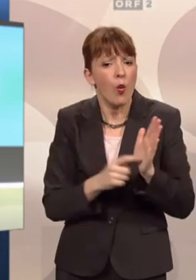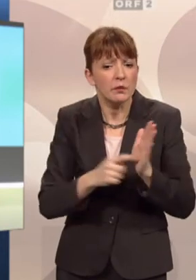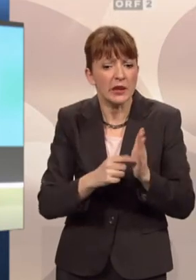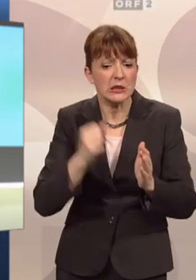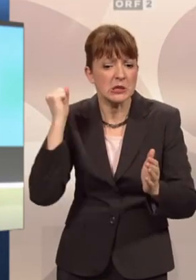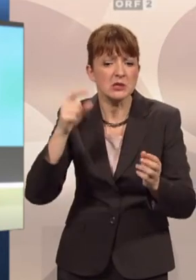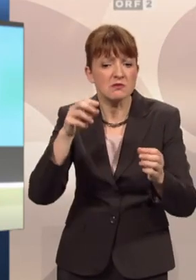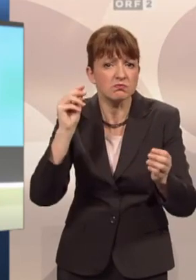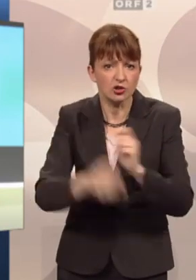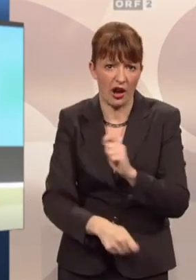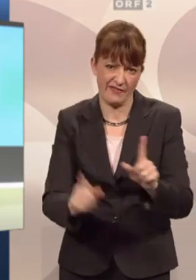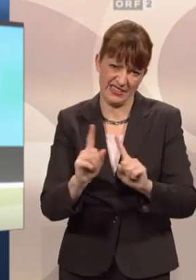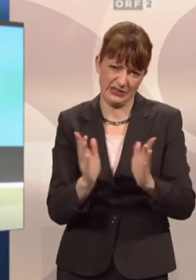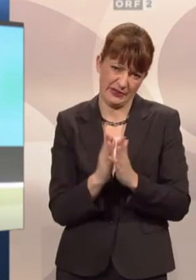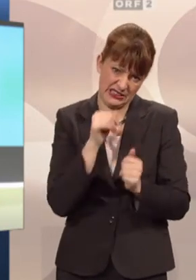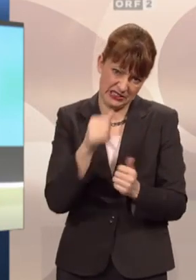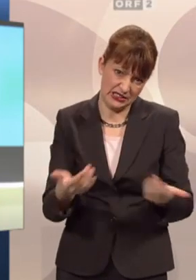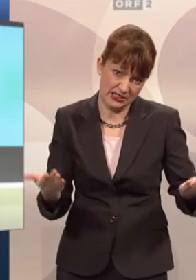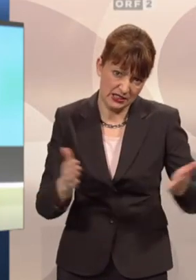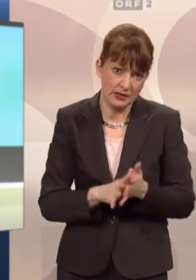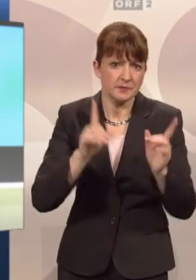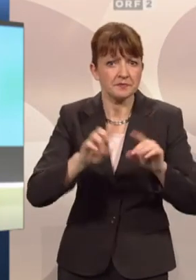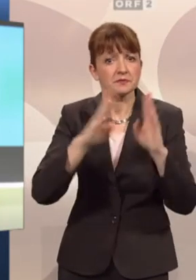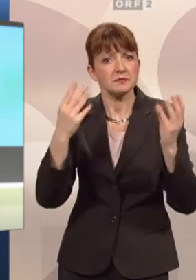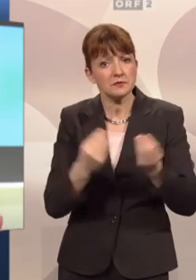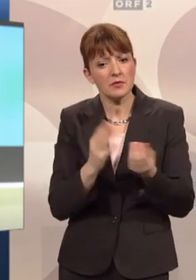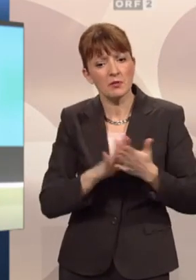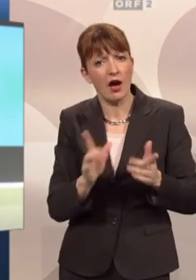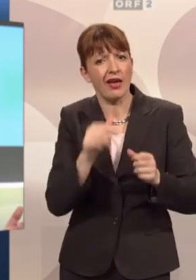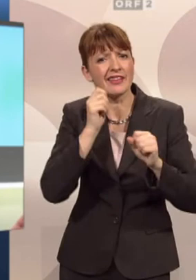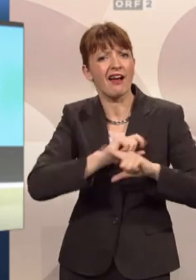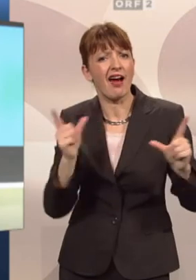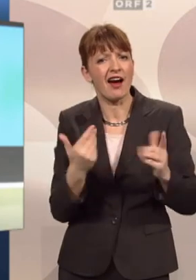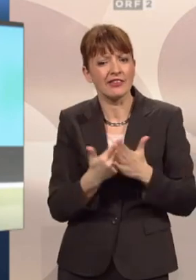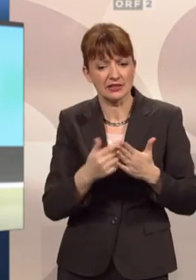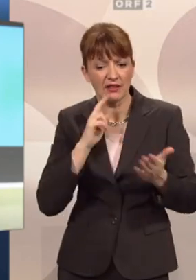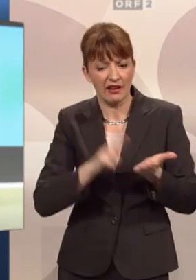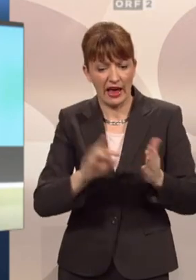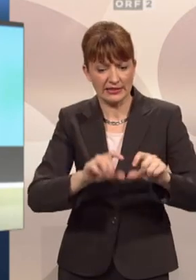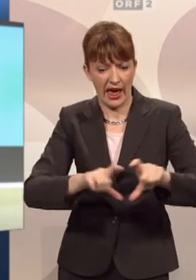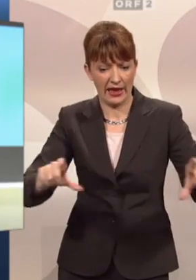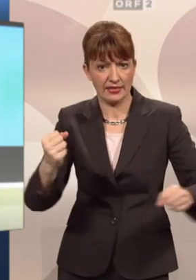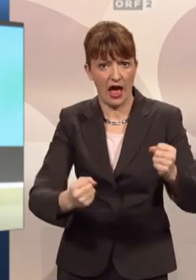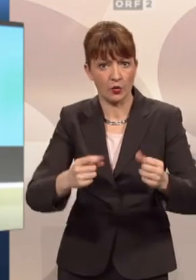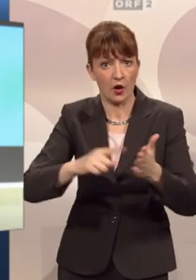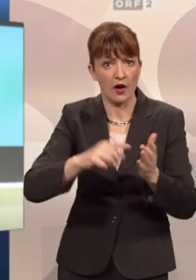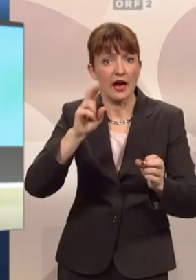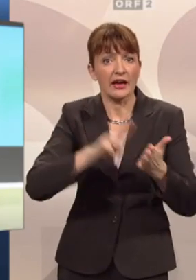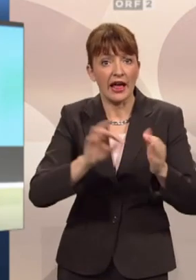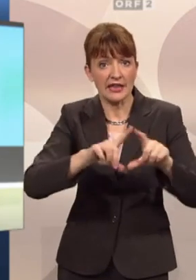Hier haben wir es ja damit zu tun, dass der von Haus aus offenkundig nicht das Kennzeichen auf dem Fahrzeug mit dem Kennzeichen auf der Tafel in